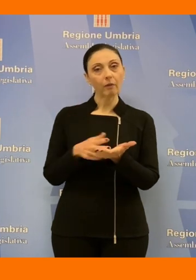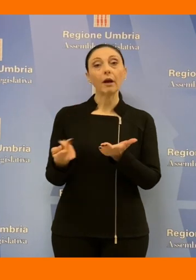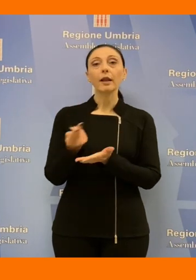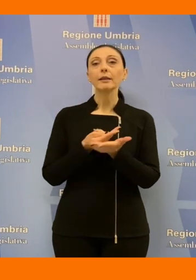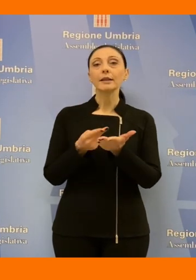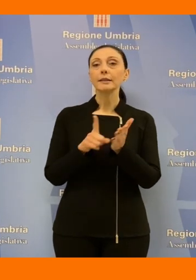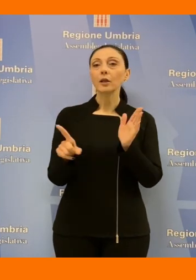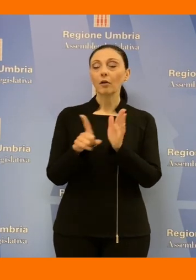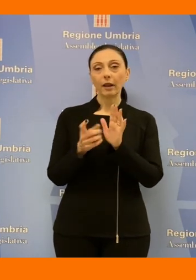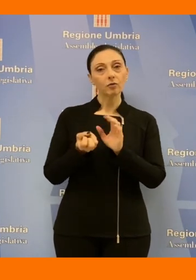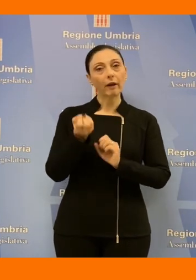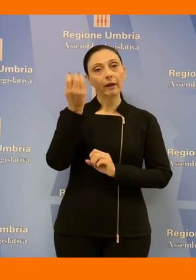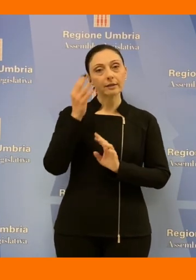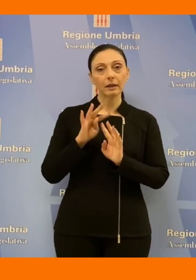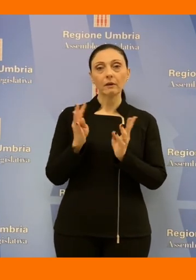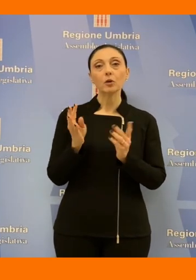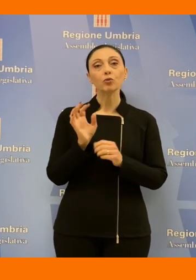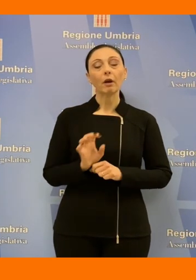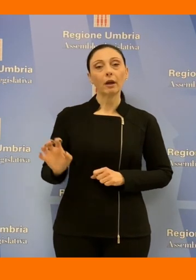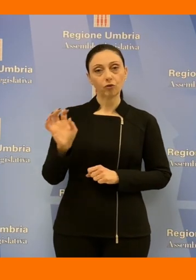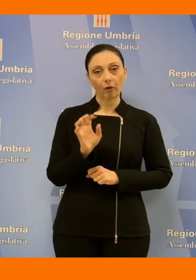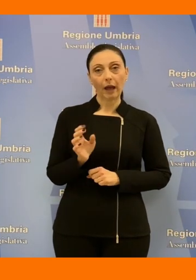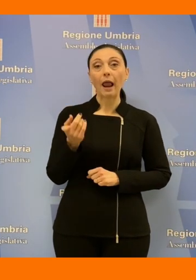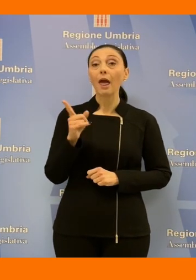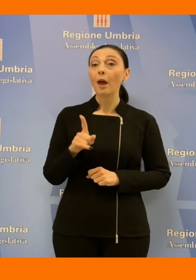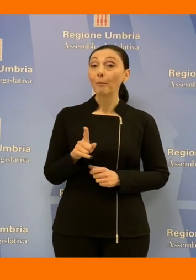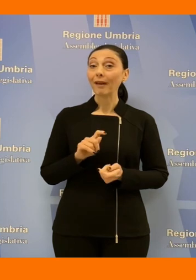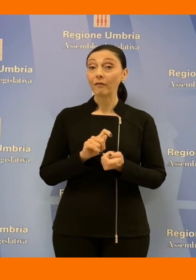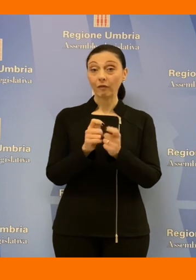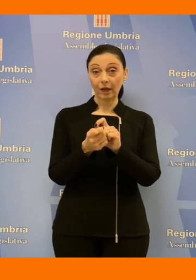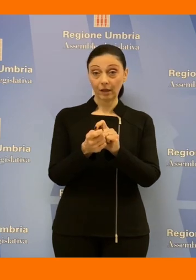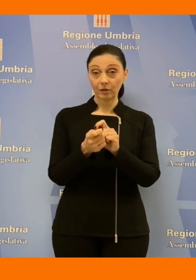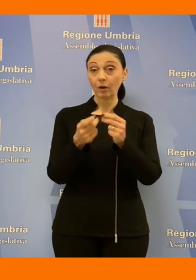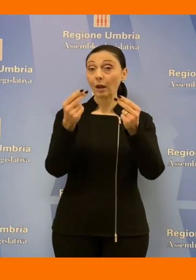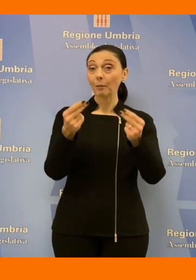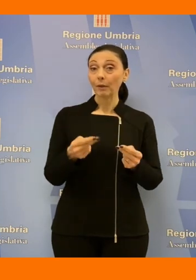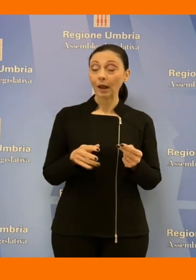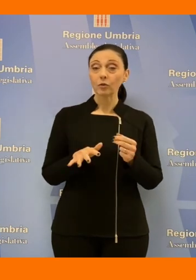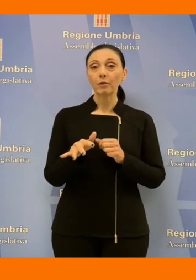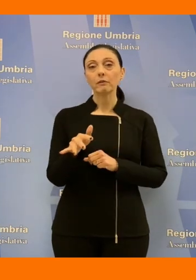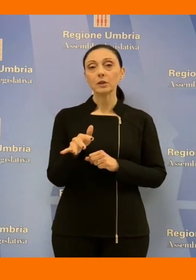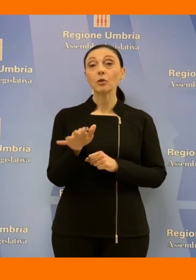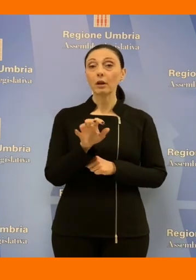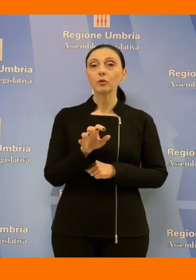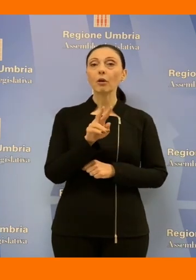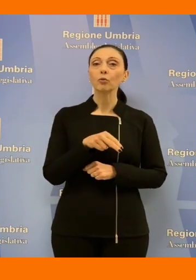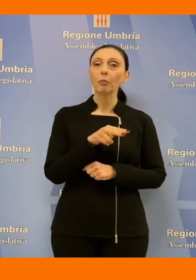disegno di legge d'iniziativa della giunta regionale per la variazione al bilancio di previsione della regione 2023